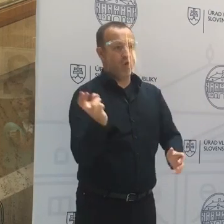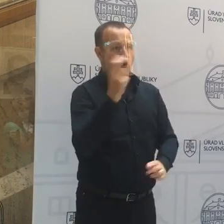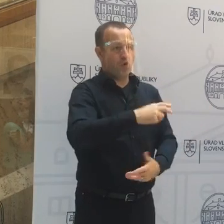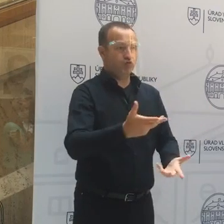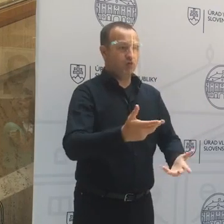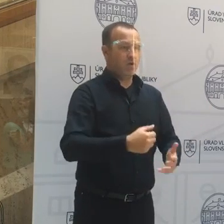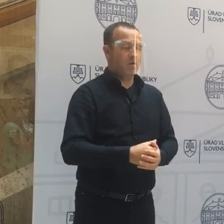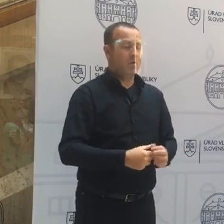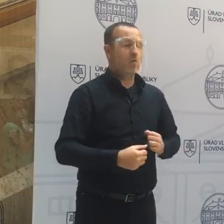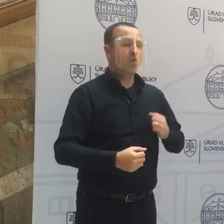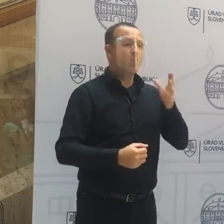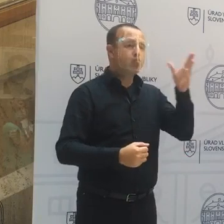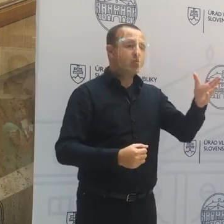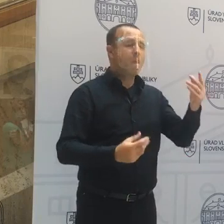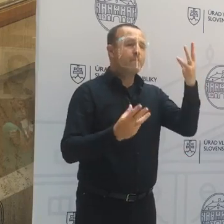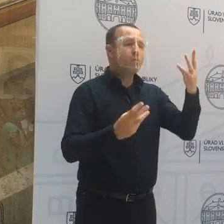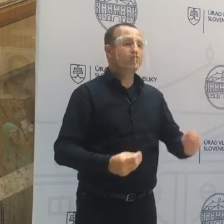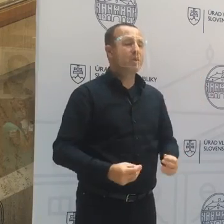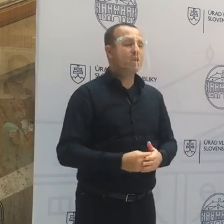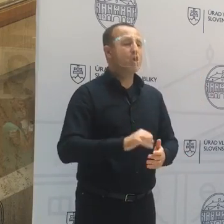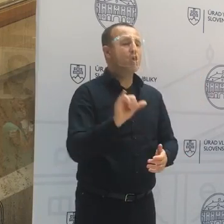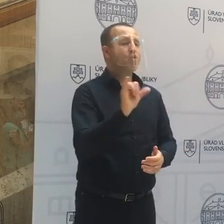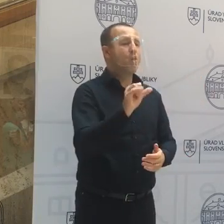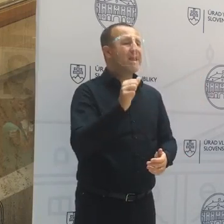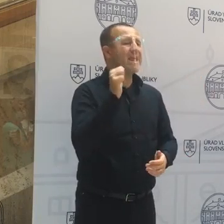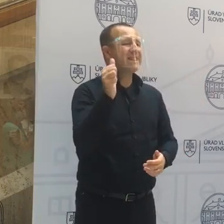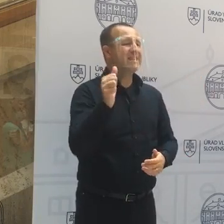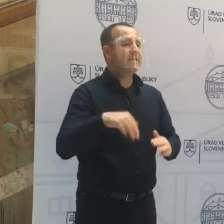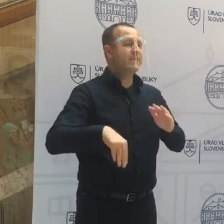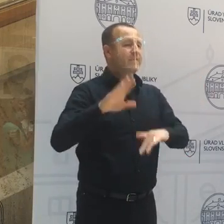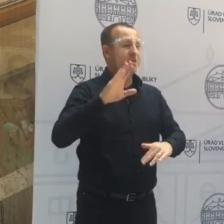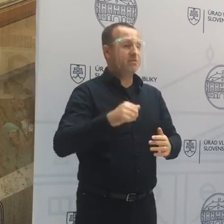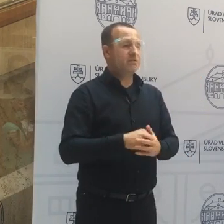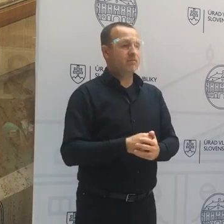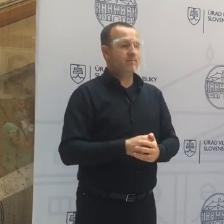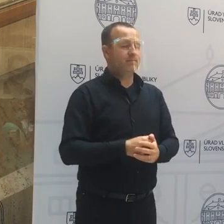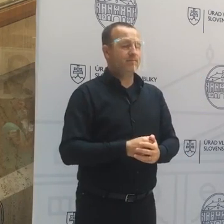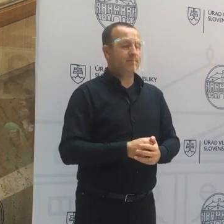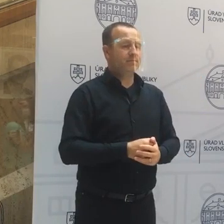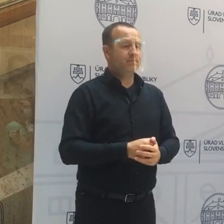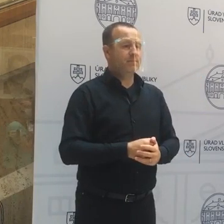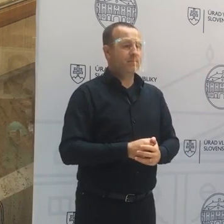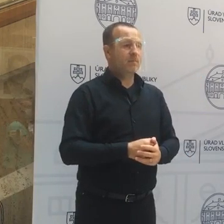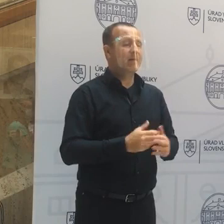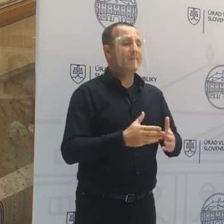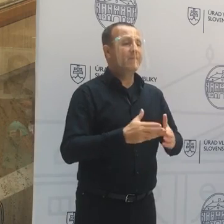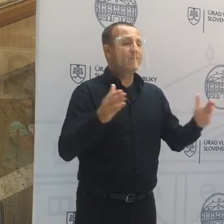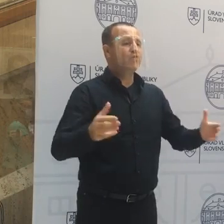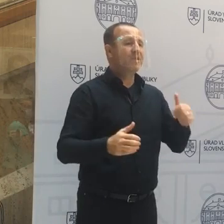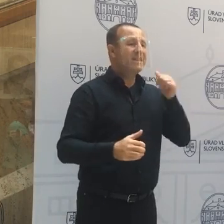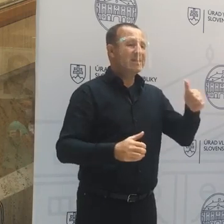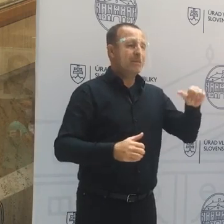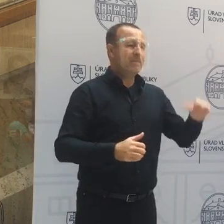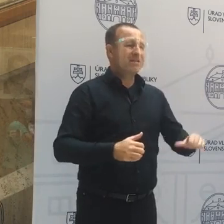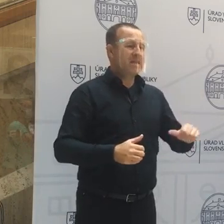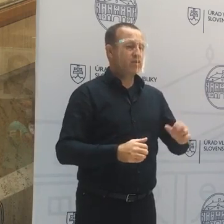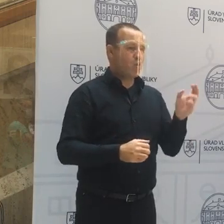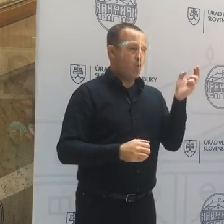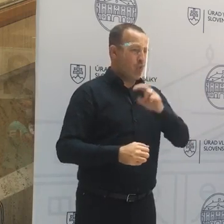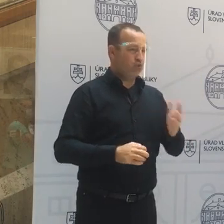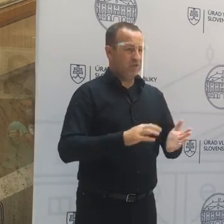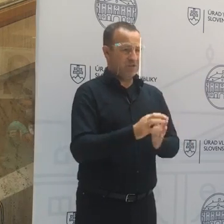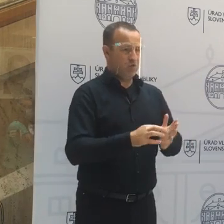Bude sa počítať to, ktorých dní je viac. To znamená, keď je väčšina dní v mesiaci v tej horšej